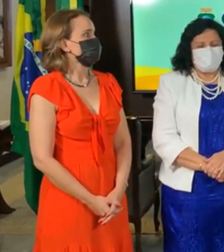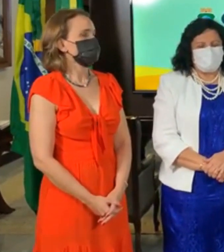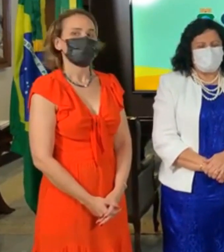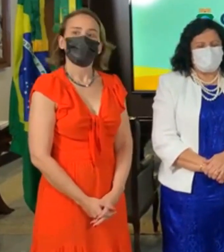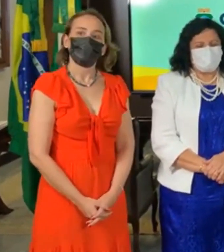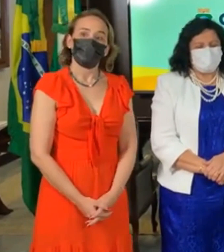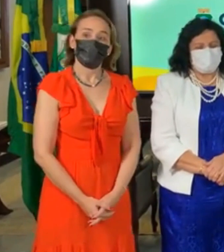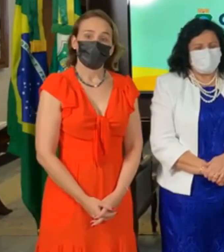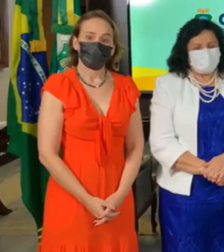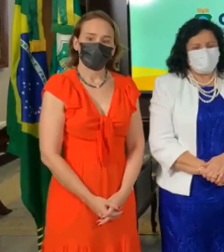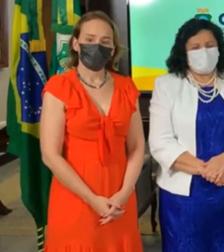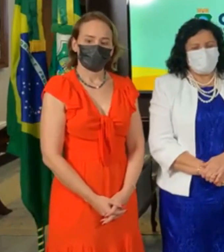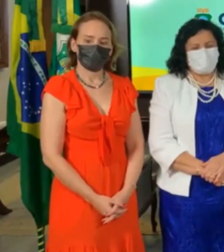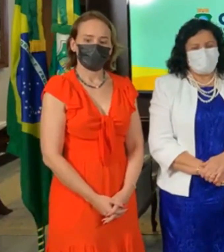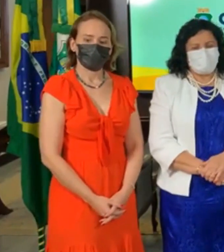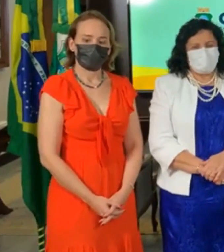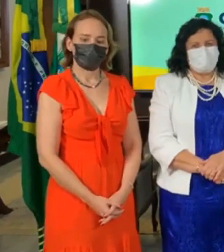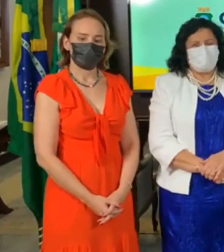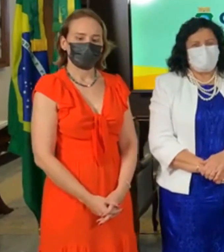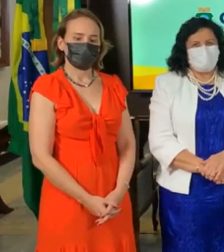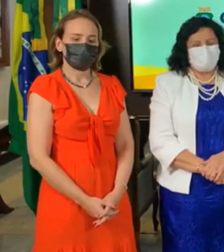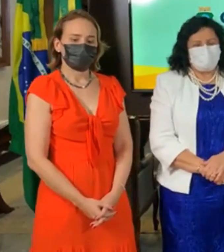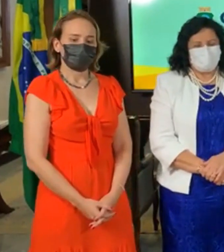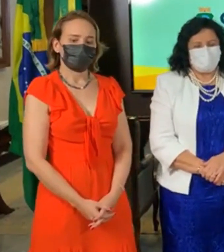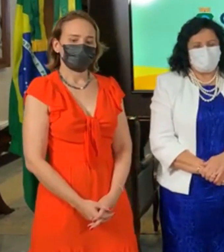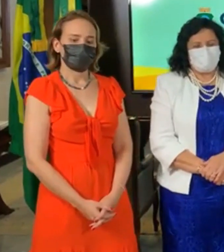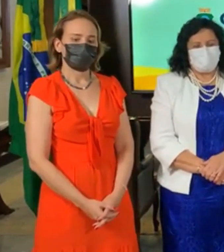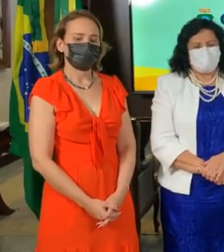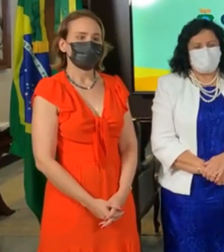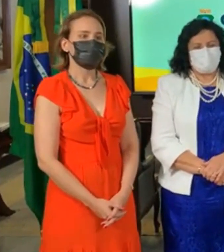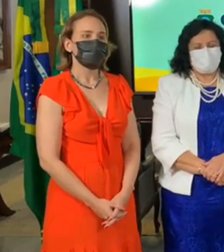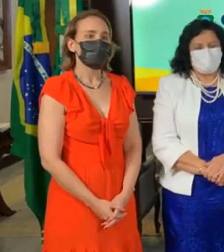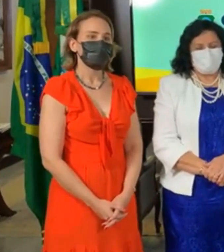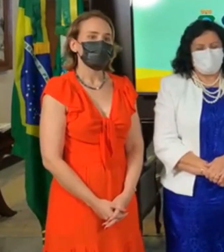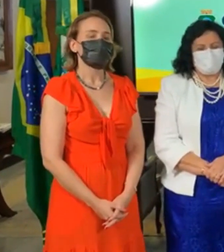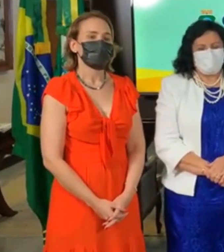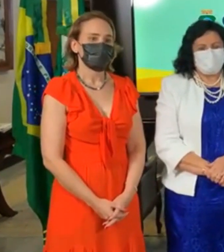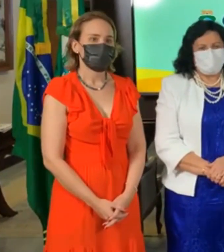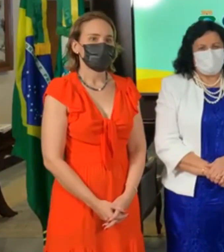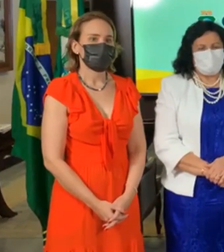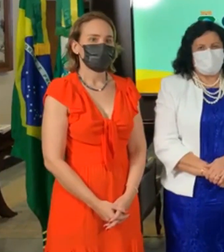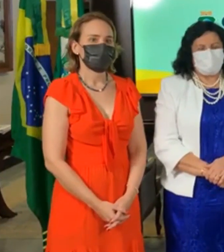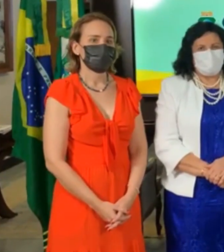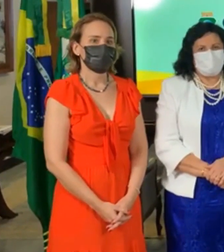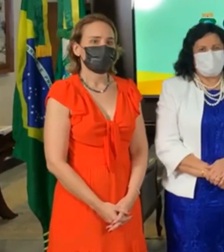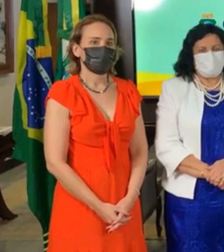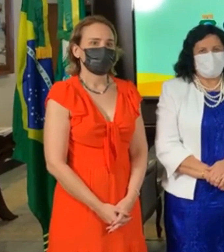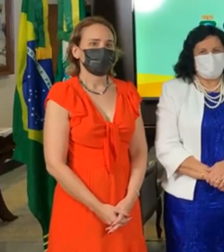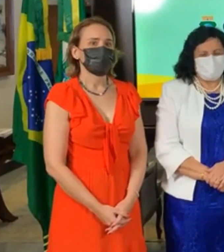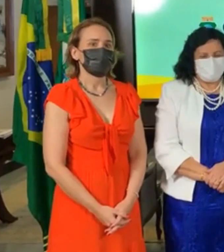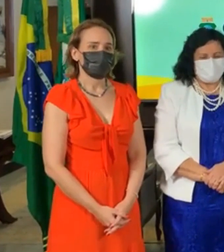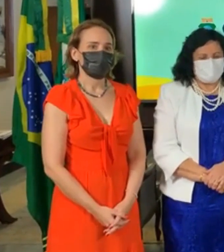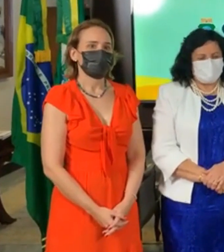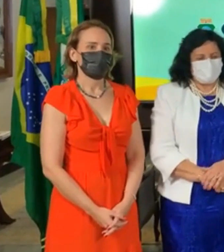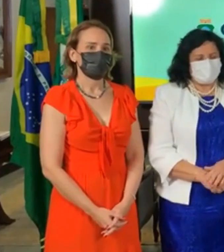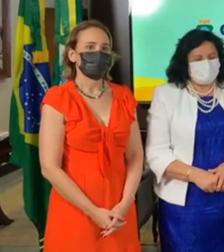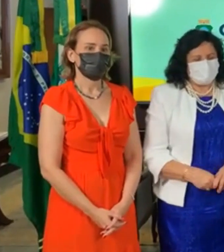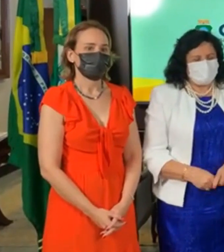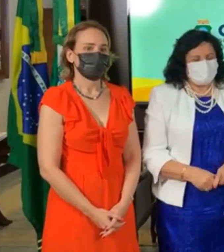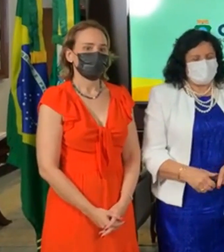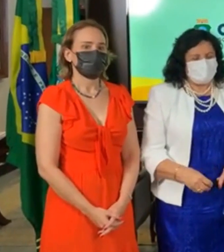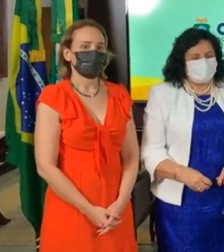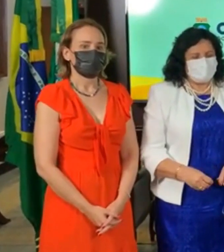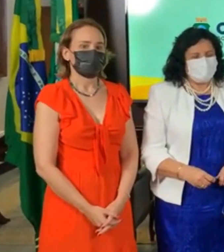grandes vantagens para que você encerre o ano 2021, com um ano difícil, um ano de pandemia, quitando aí as suas dívidas, ou